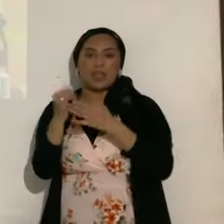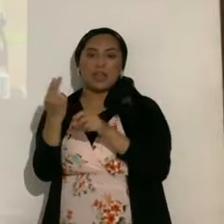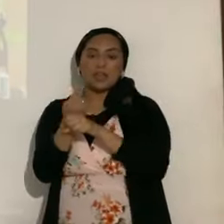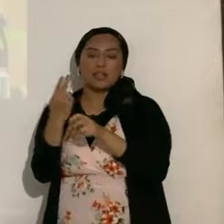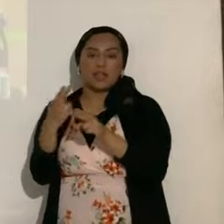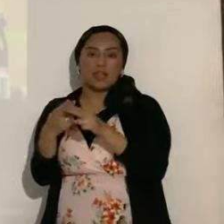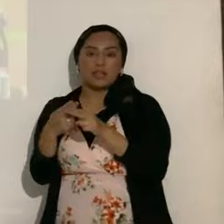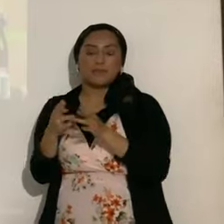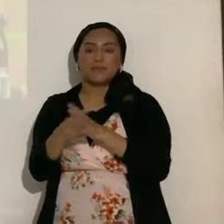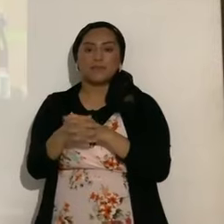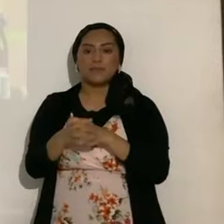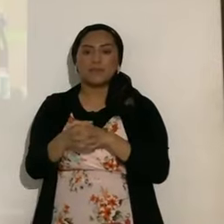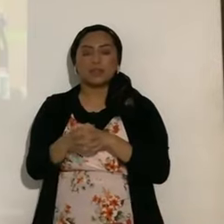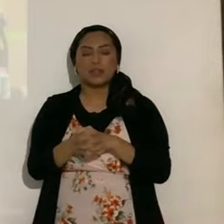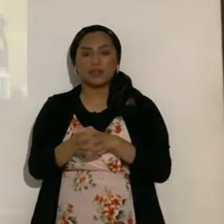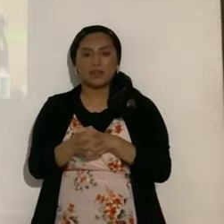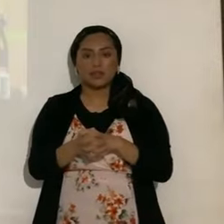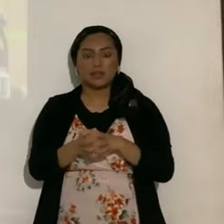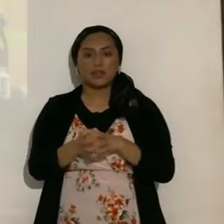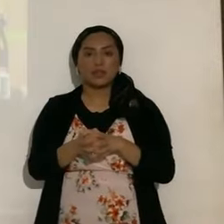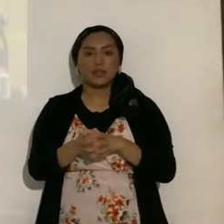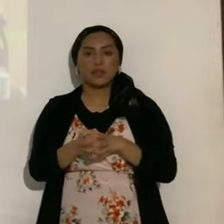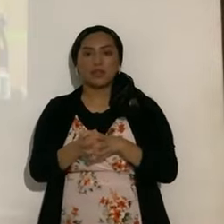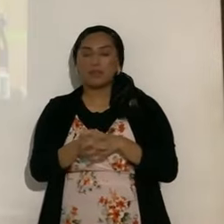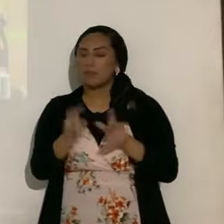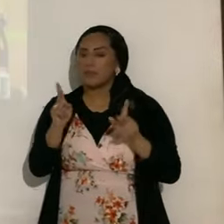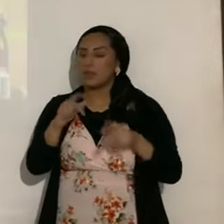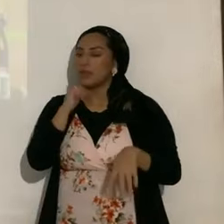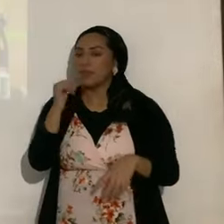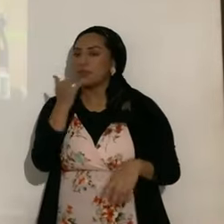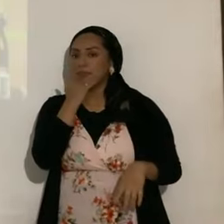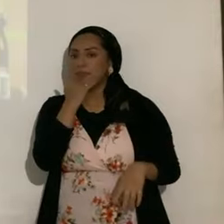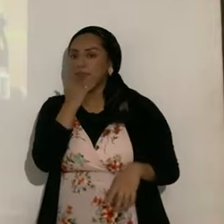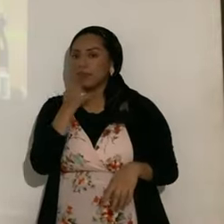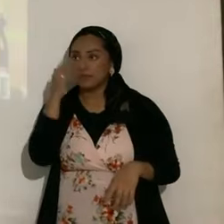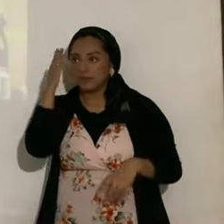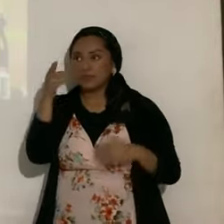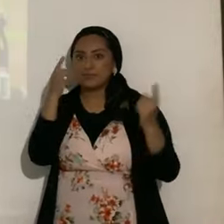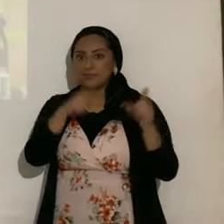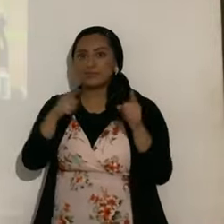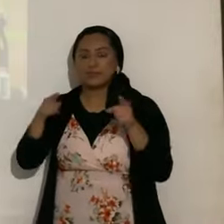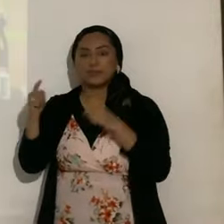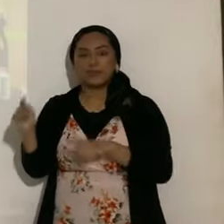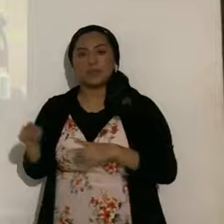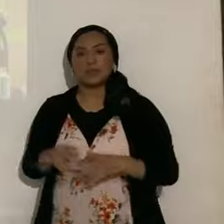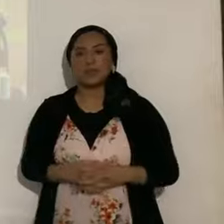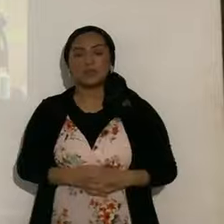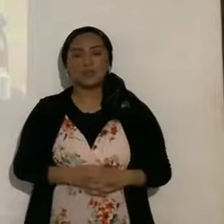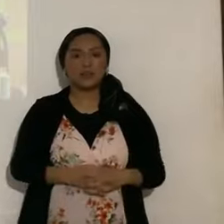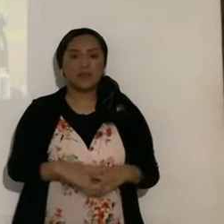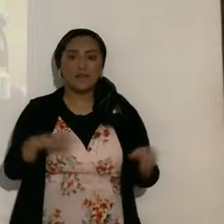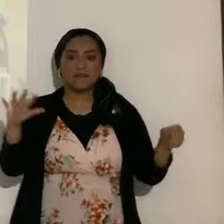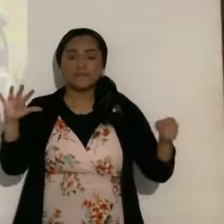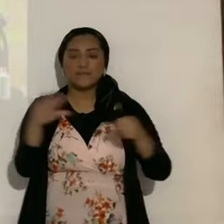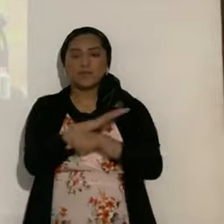astrónomos, no están equivocados, por lo que viene, y la completa oscuridad, cuando es total,